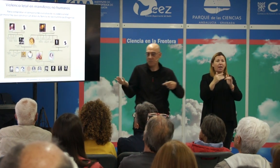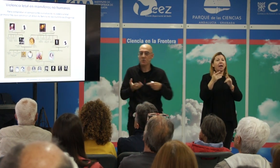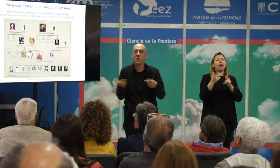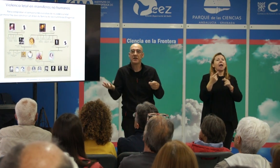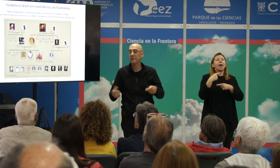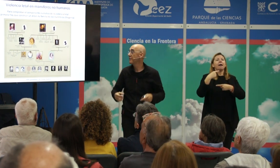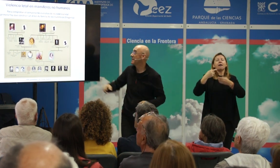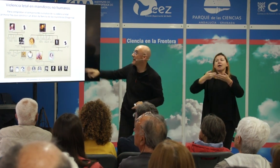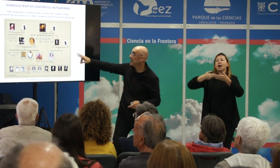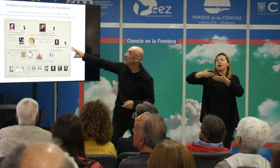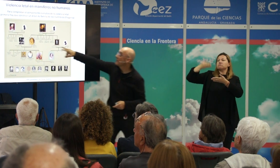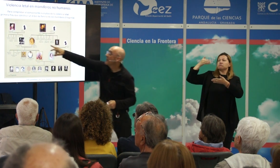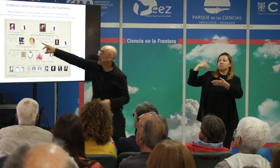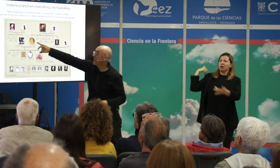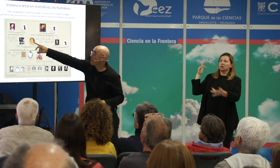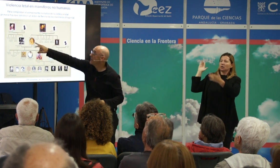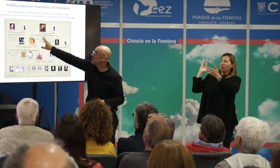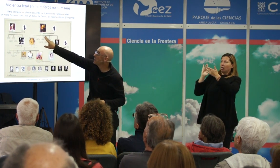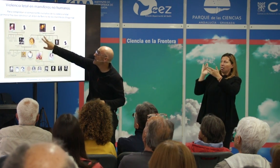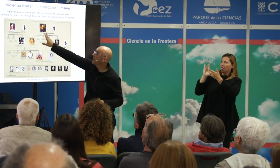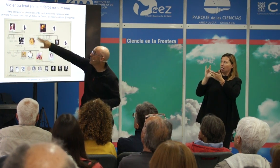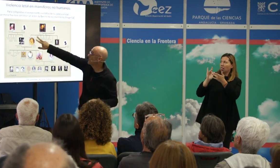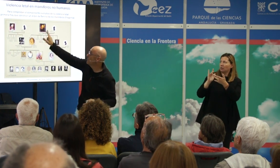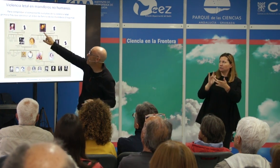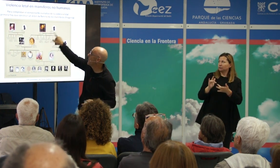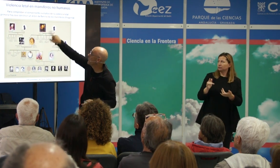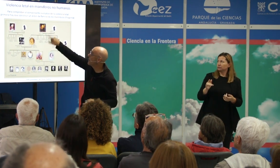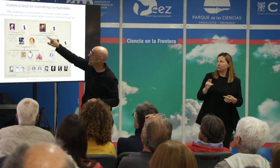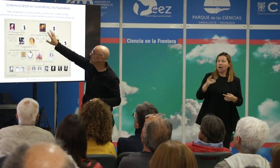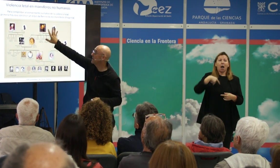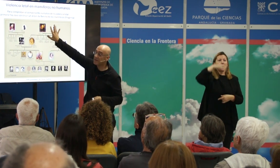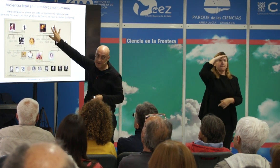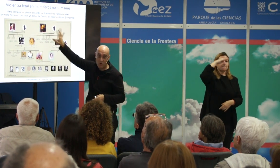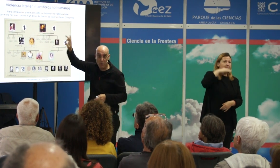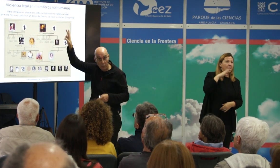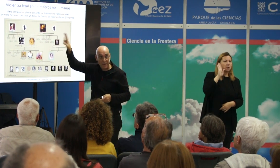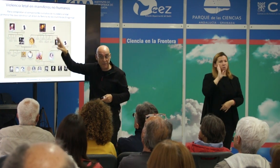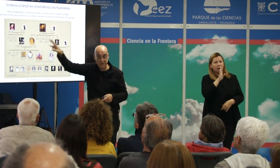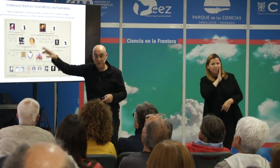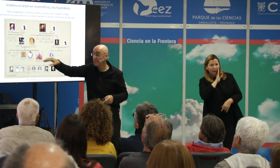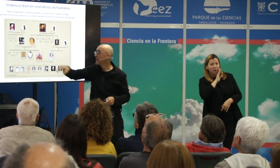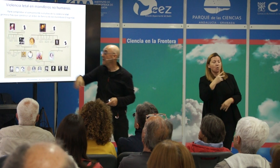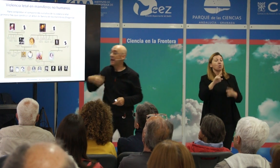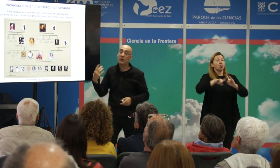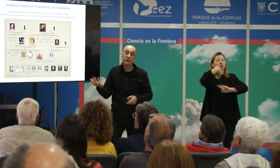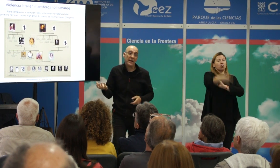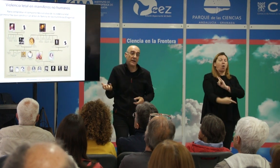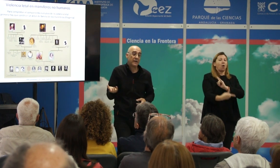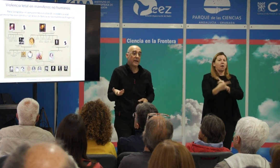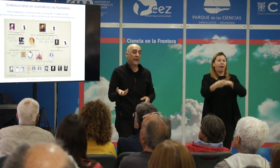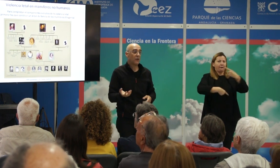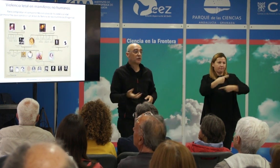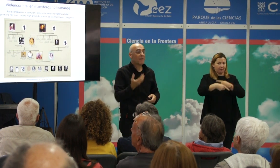como cualquier árbol de familia aquí cada ancestro tiene pues un padre y una madre y aquí tendríamos como doble ancestro en